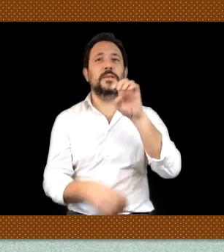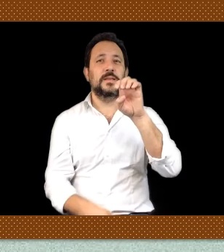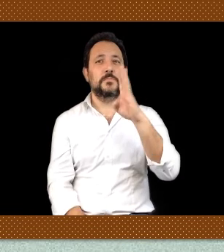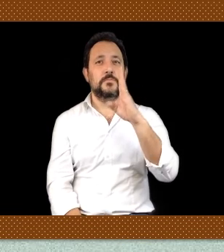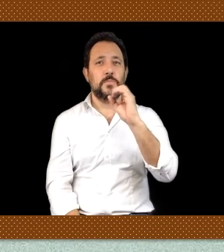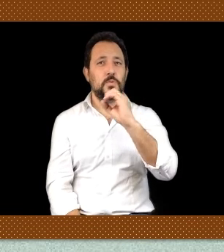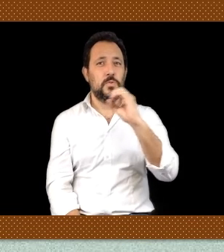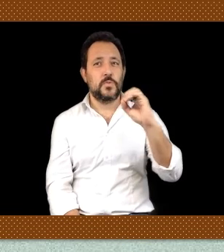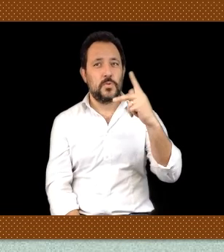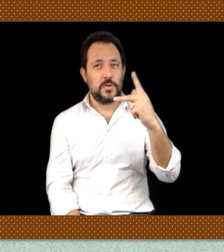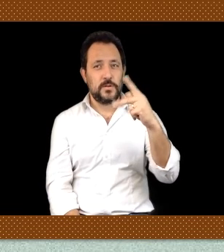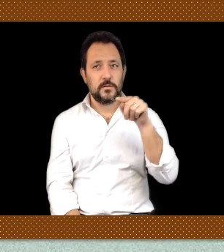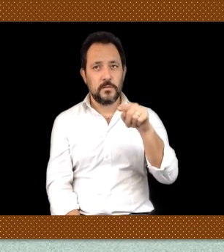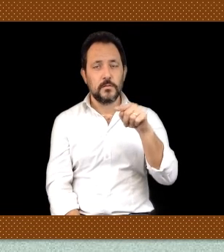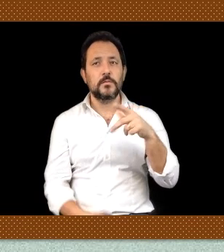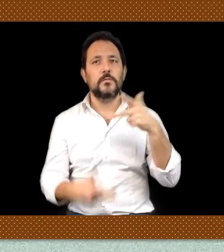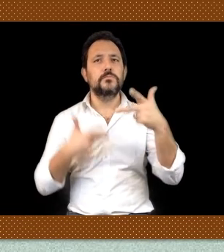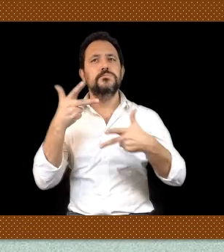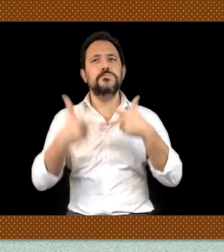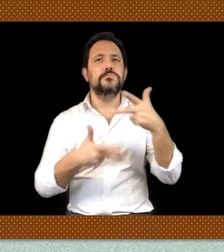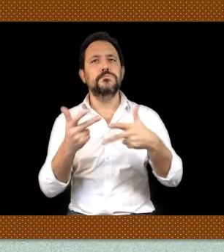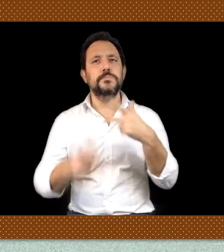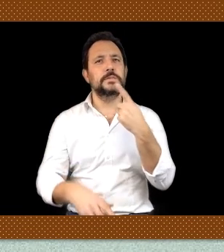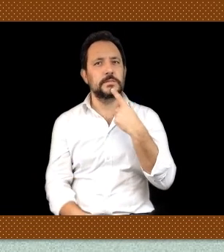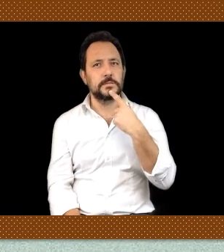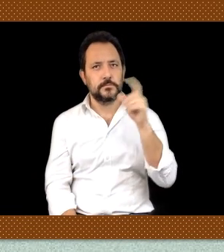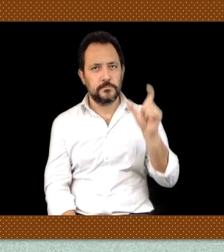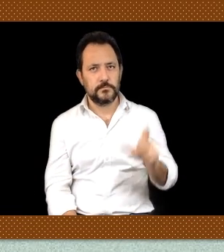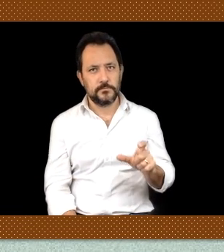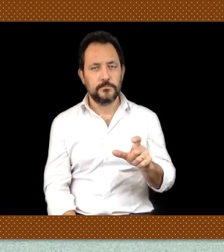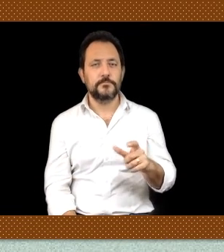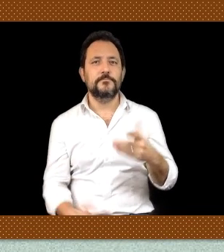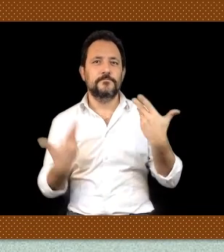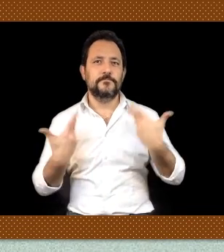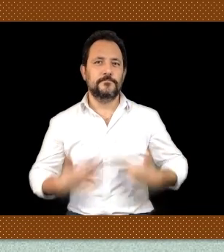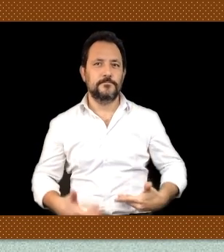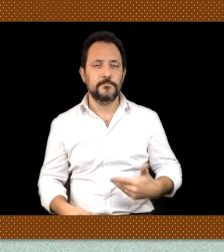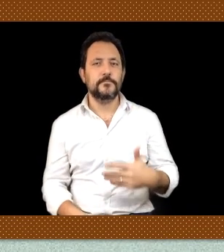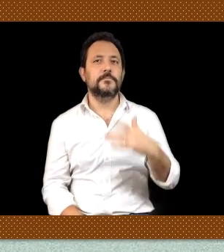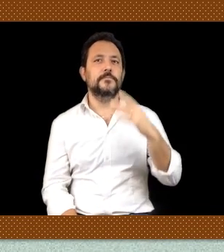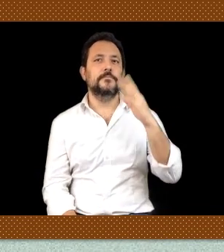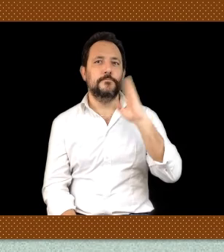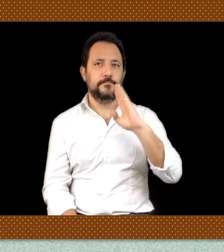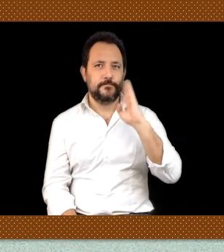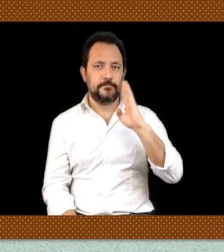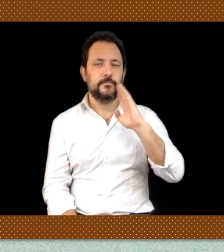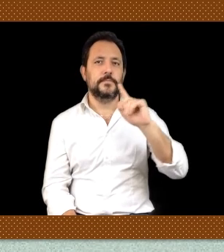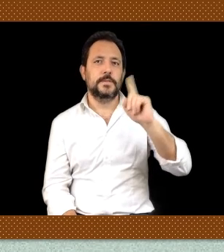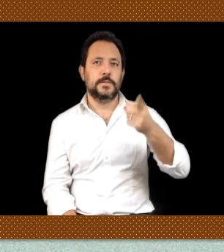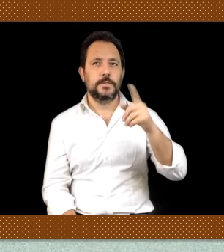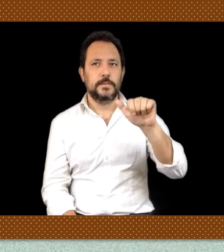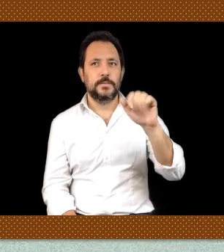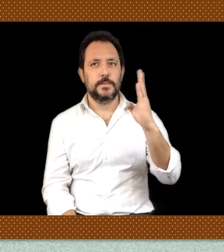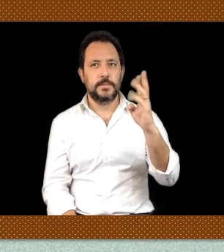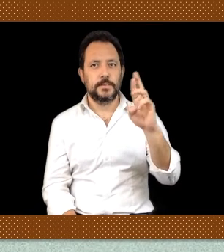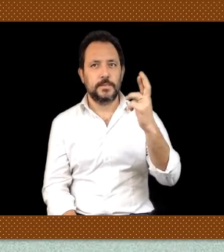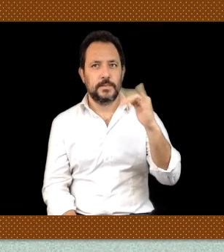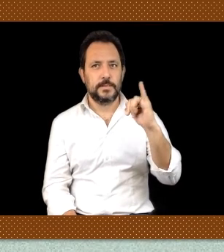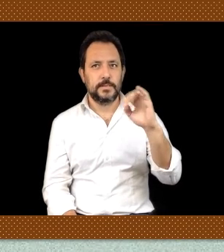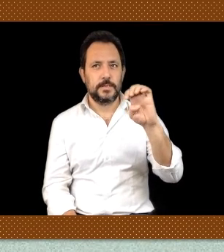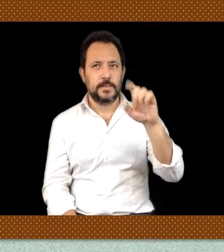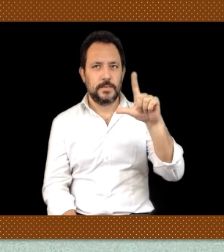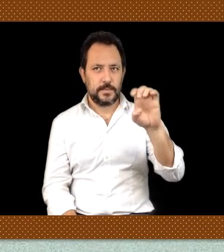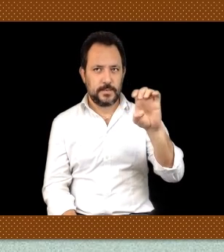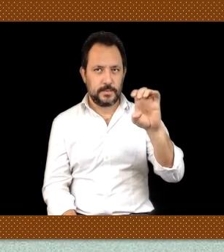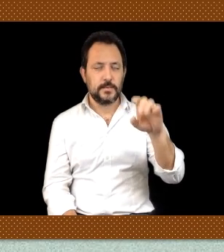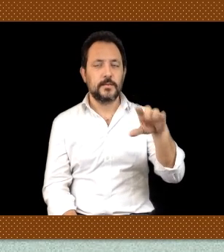Questo e-book è segnato da Gabriele Caia docente di LIS del Dipartimento di Studi